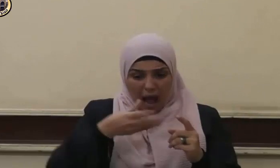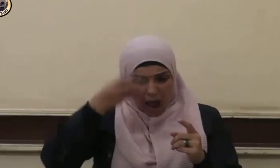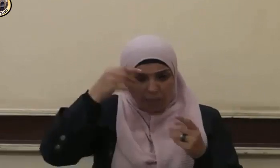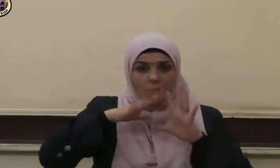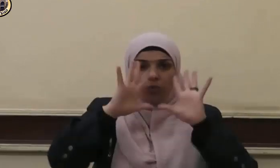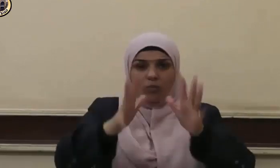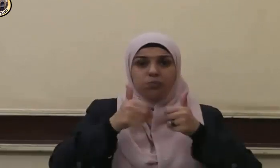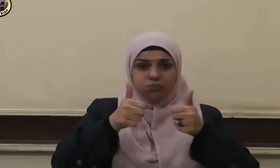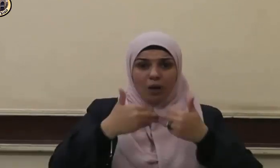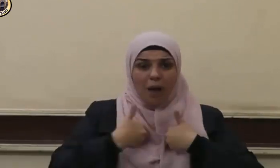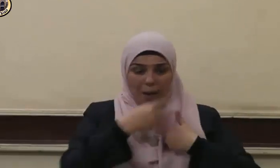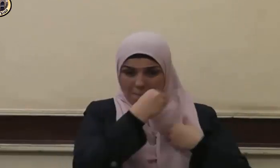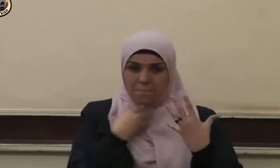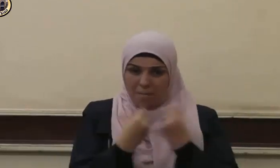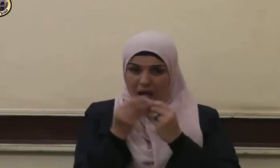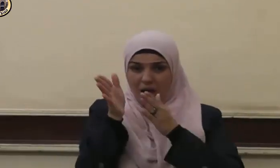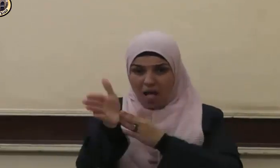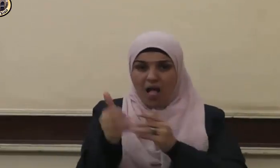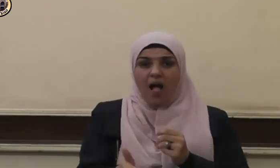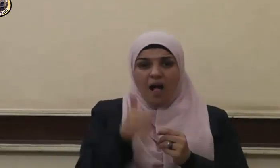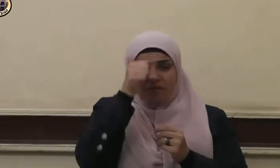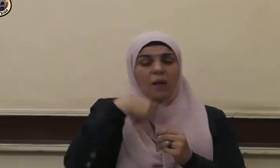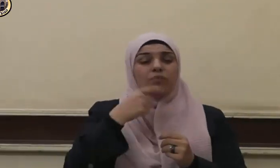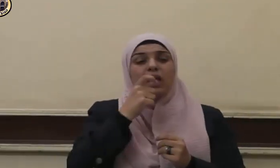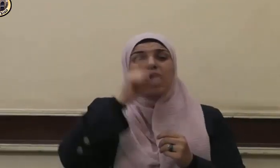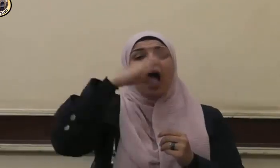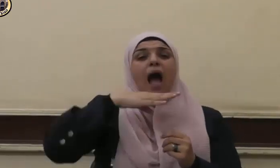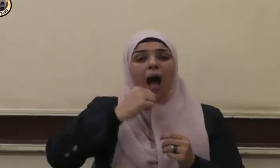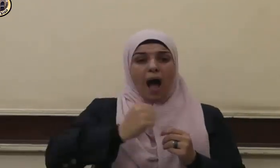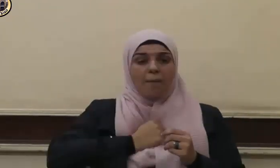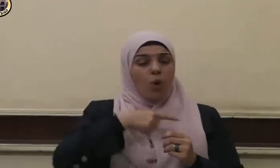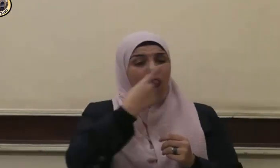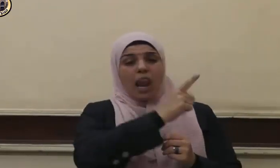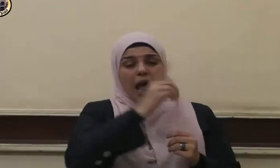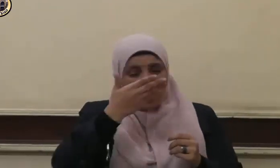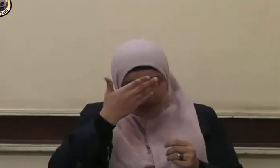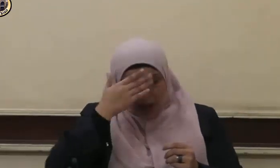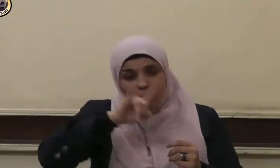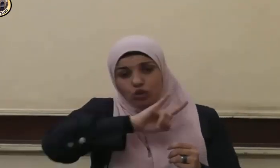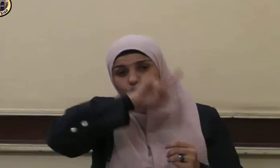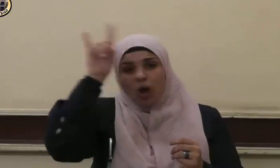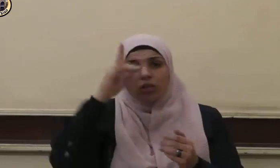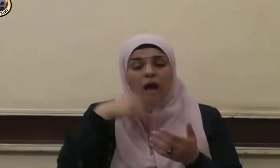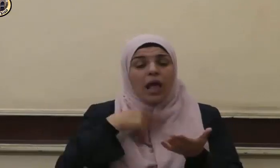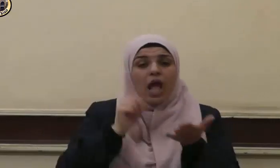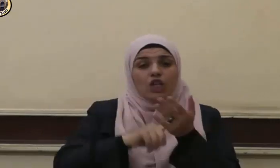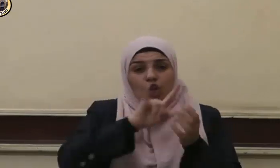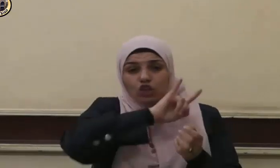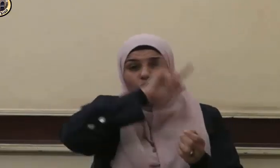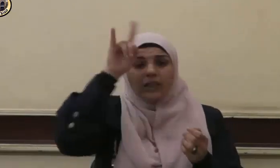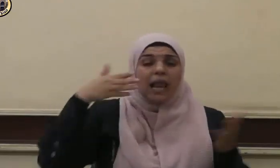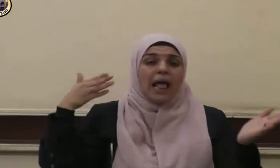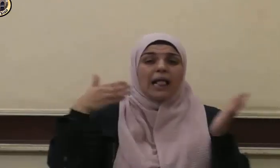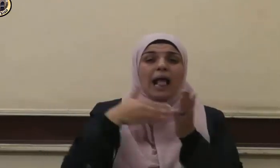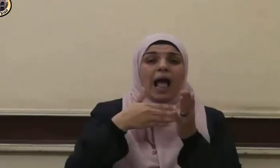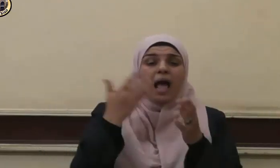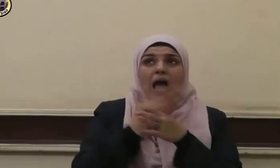أهدك صراطا سوية يا أبت لا تعبد الشيطان إن الشيطان كان